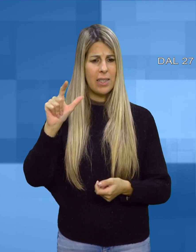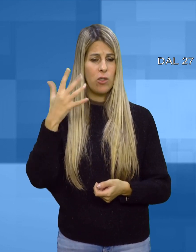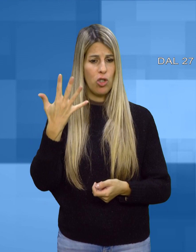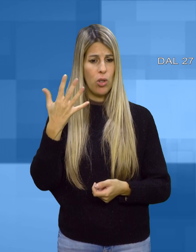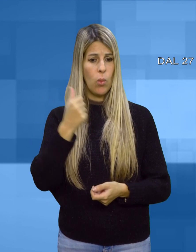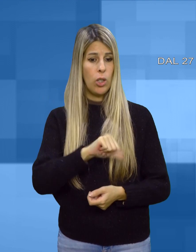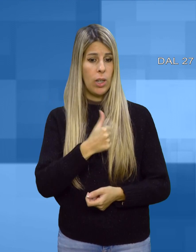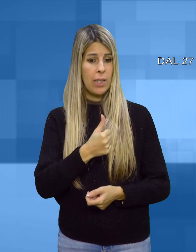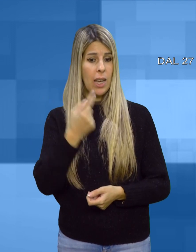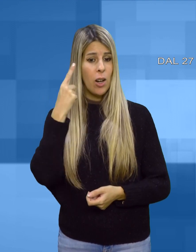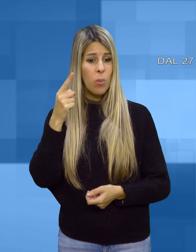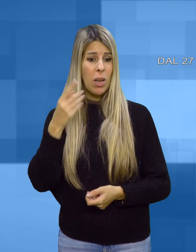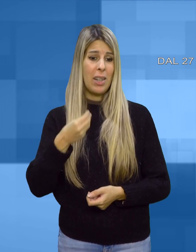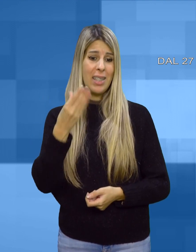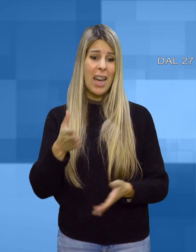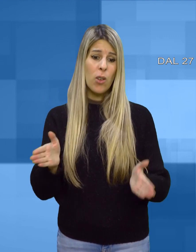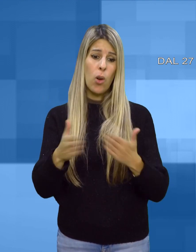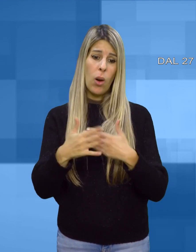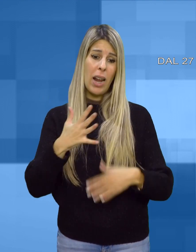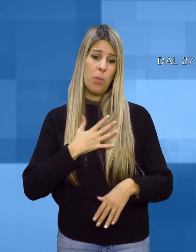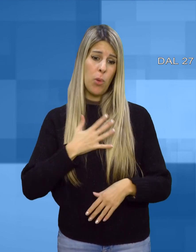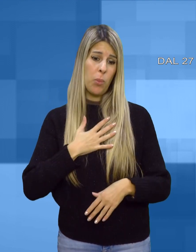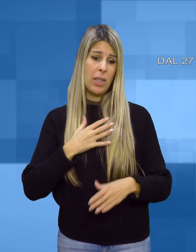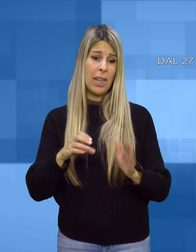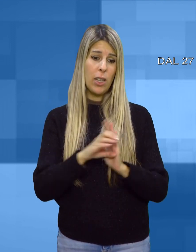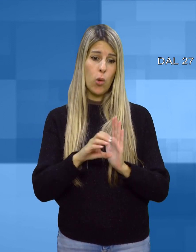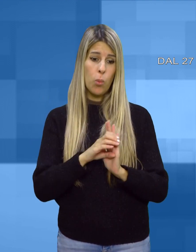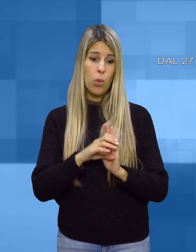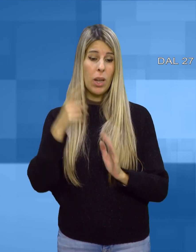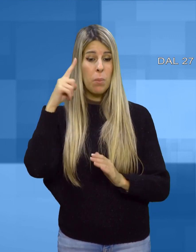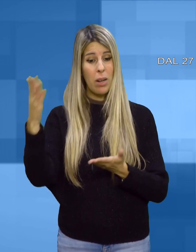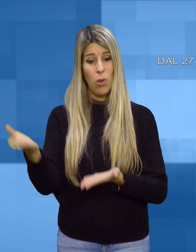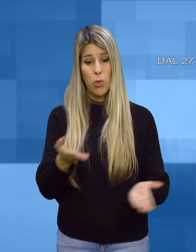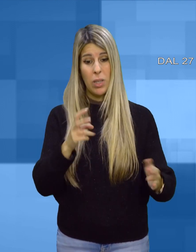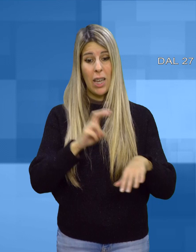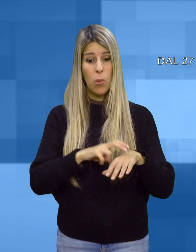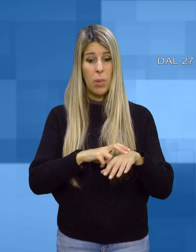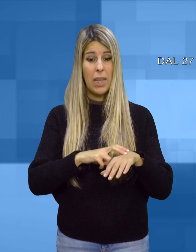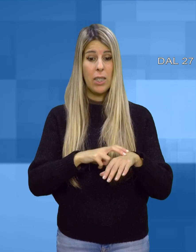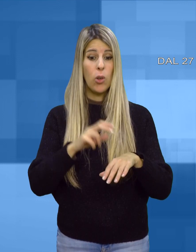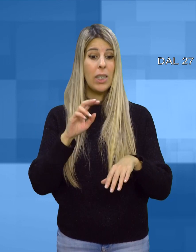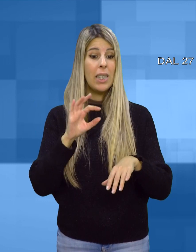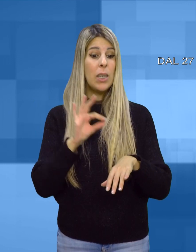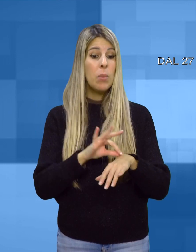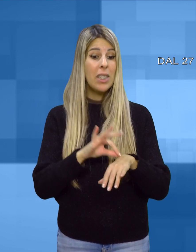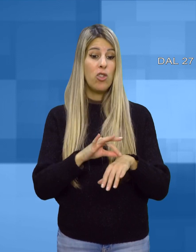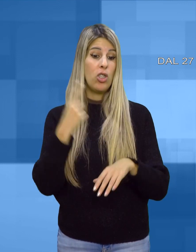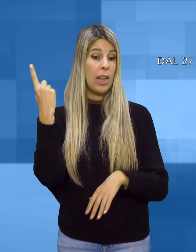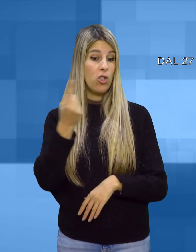disposizione un locale di proprietà dei rispettivi comuni al fine di ospitare un medico di medicina generale